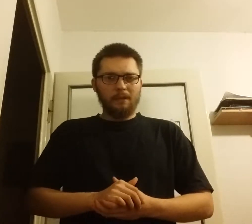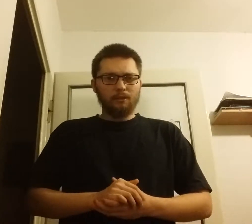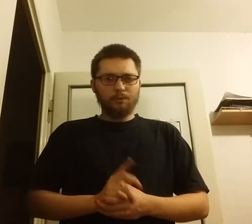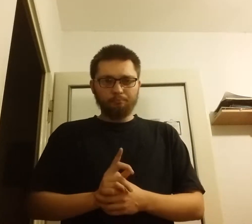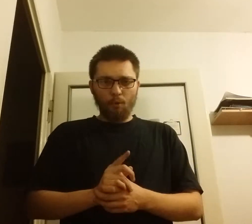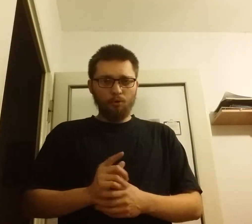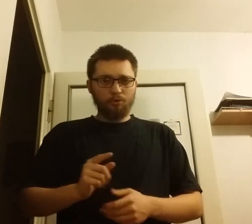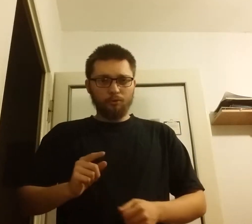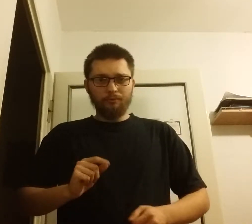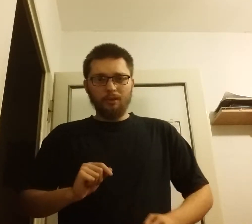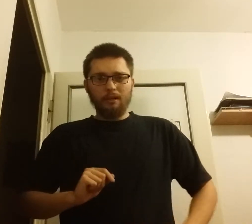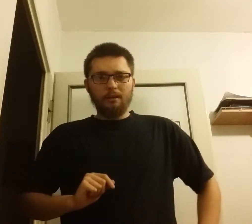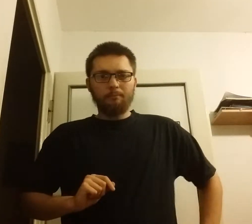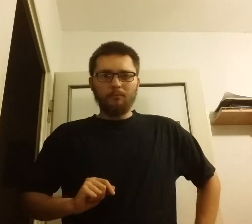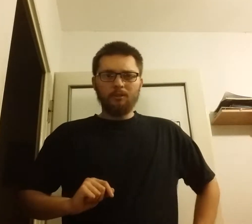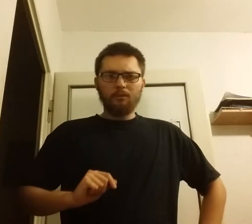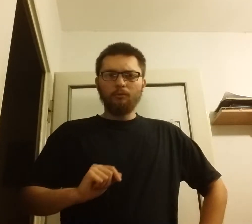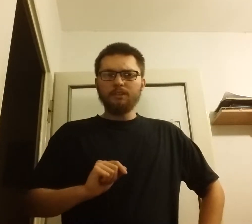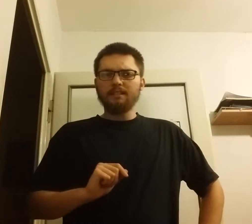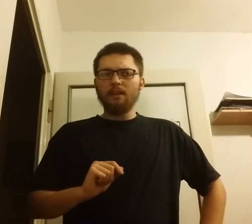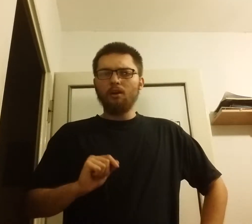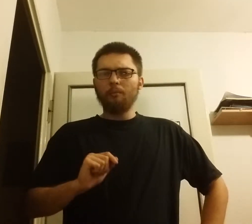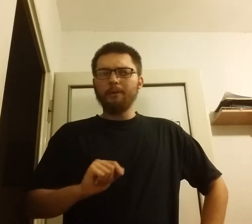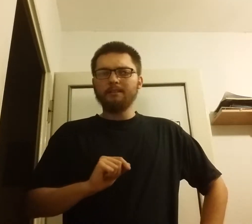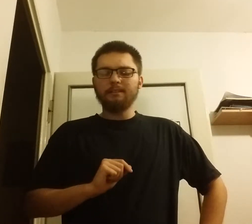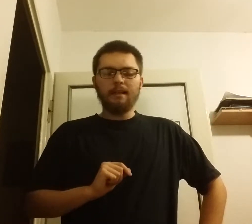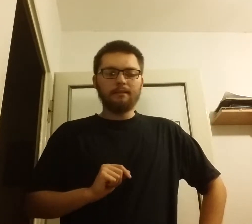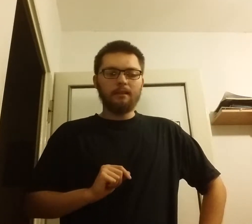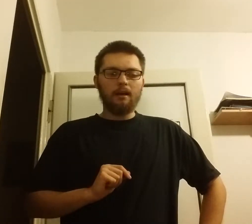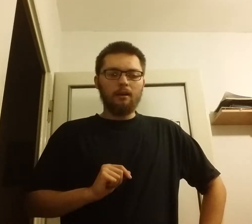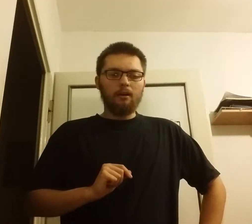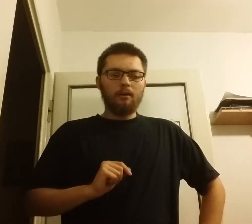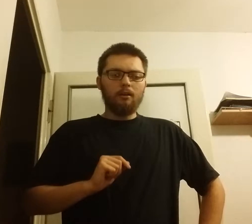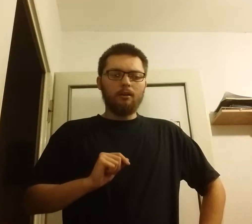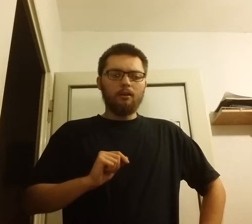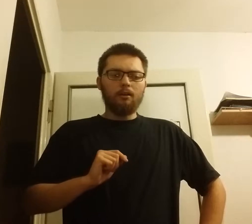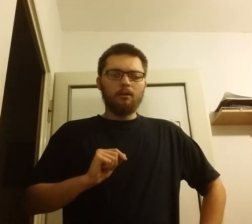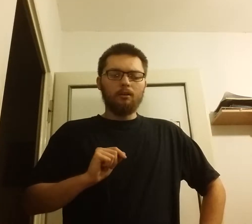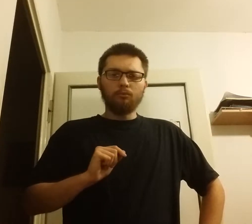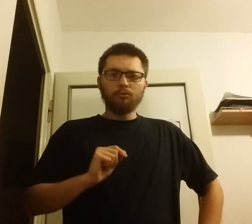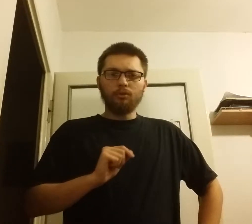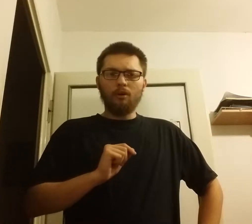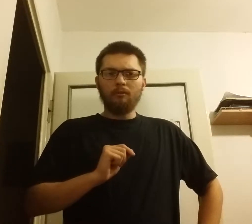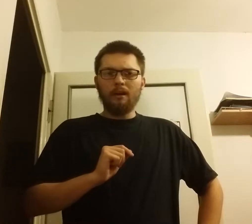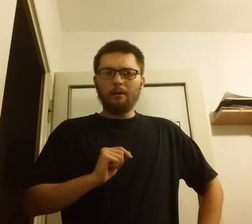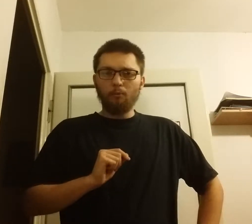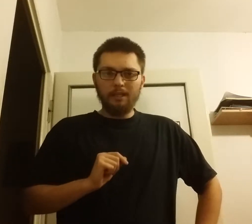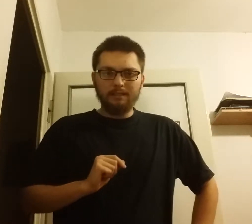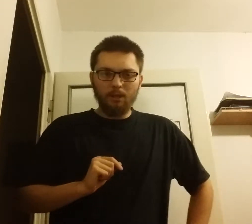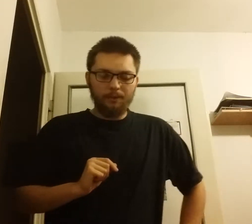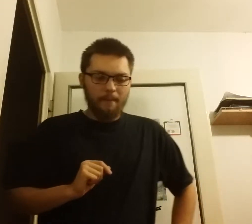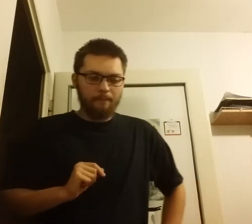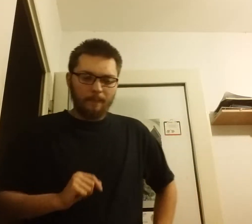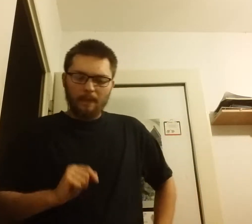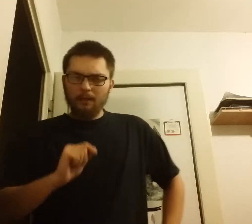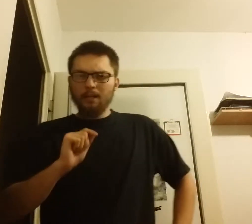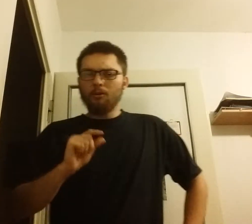z punktów ówczesnego prezydenta Woodrowa Wilsona, a